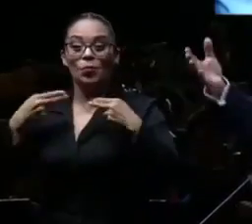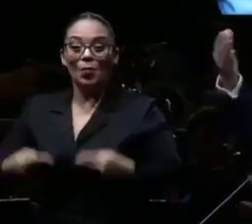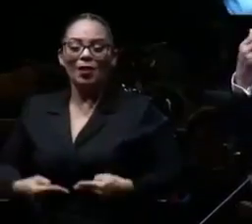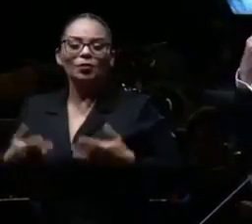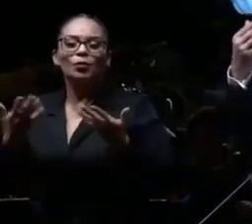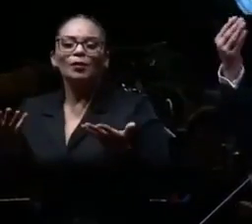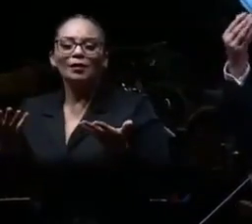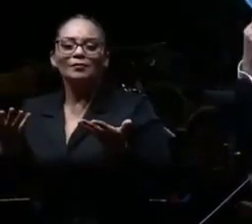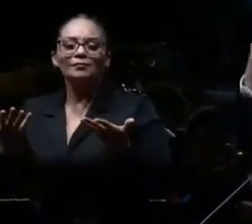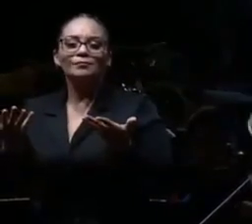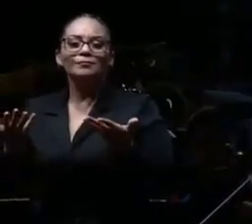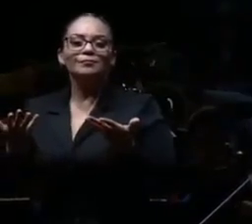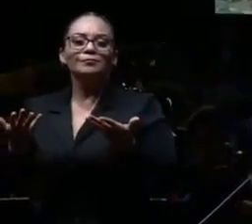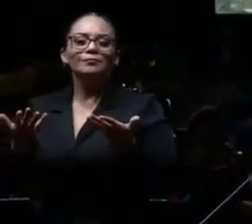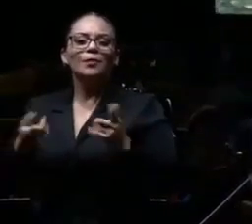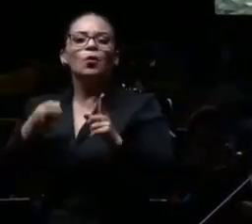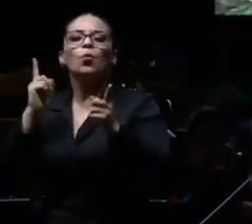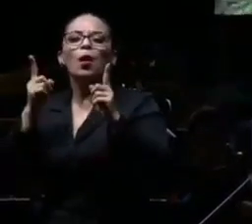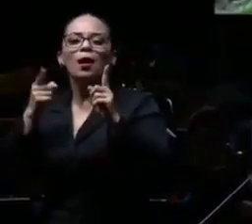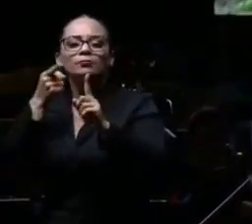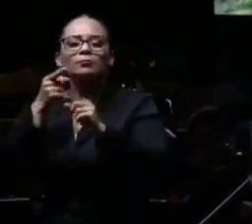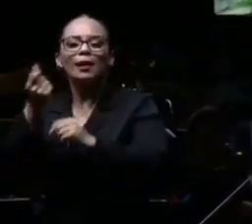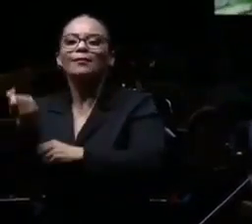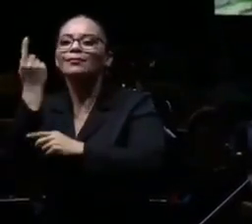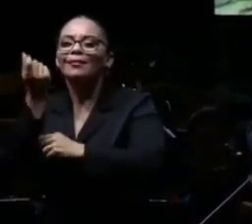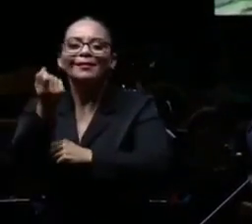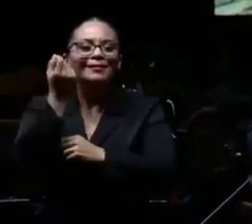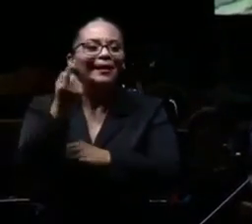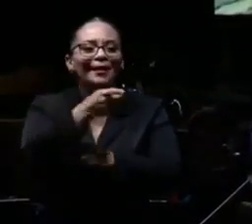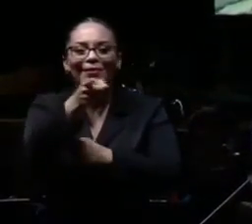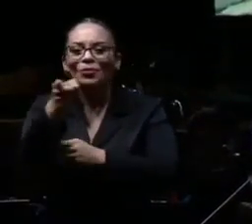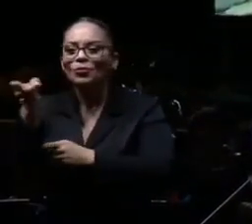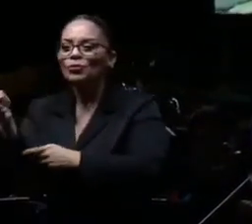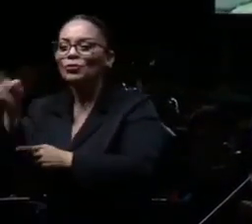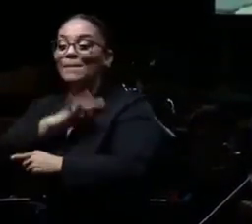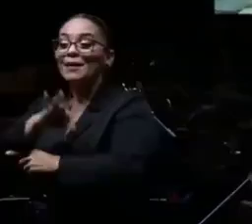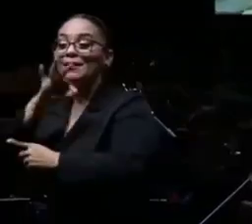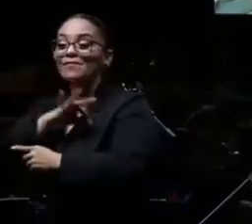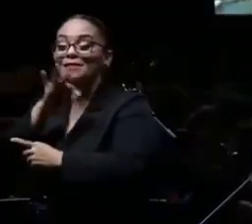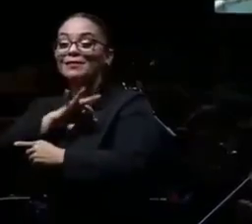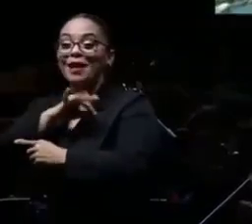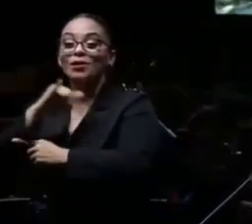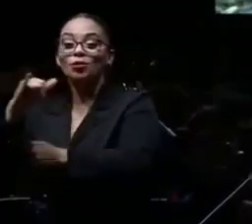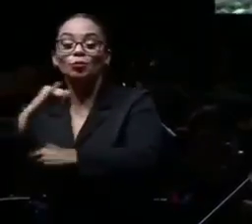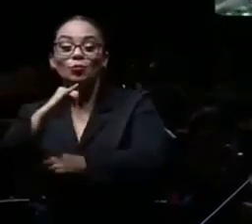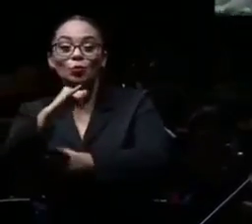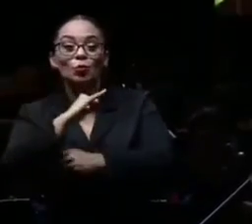en entendernos, en beneficiarnos mutuamente.